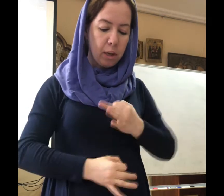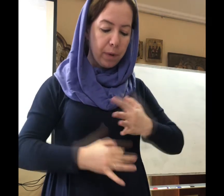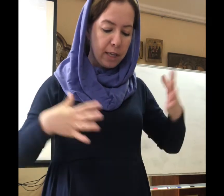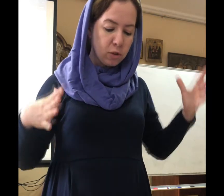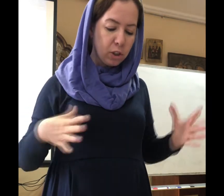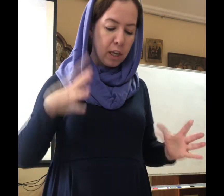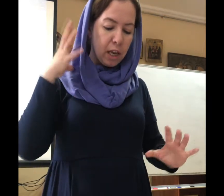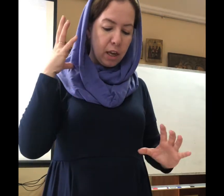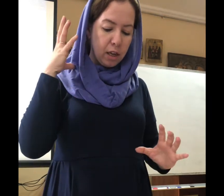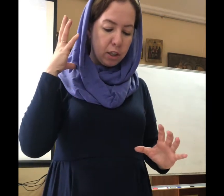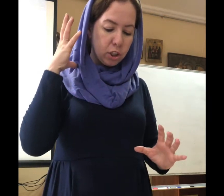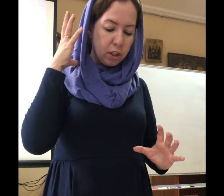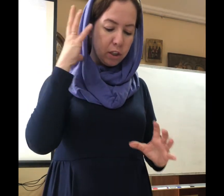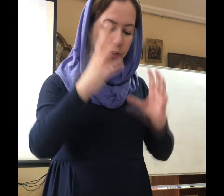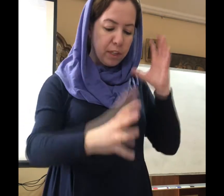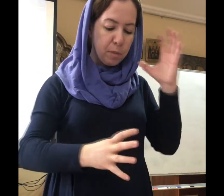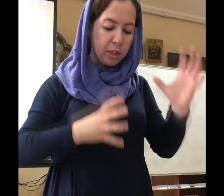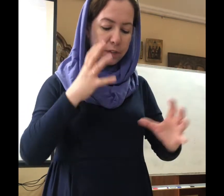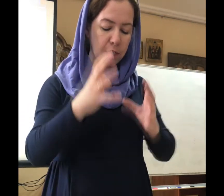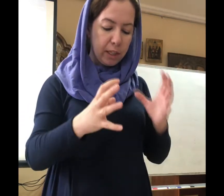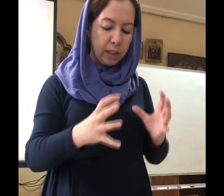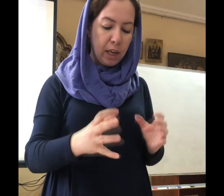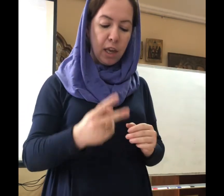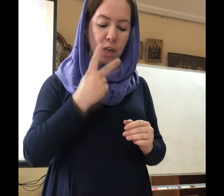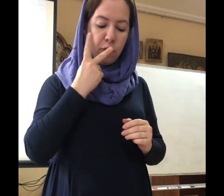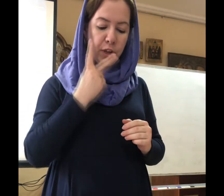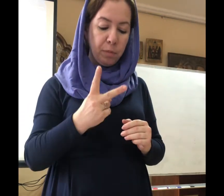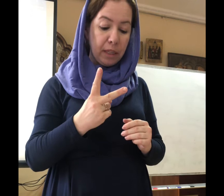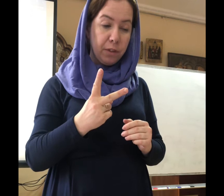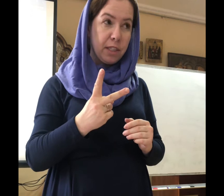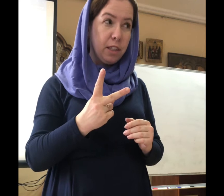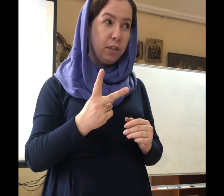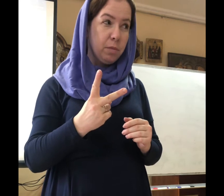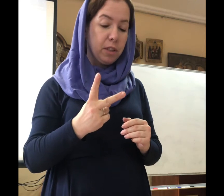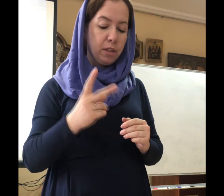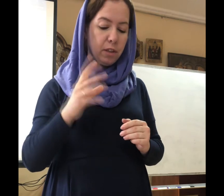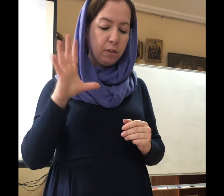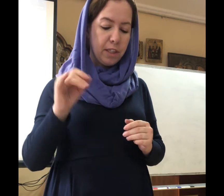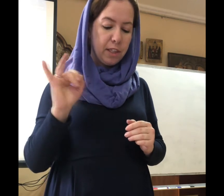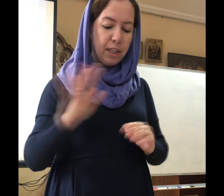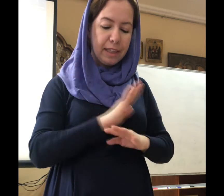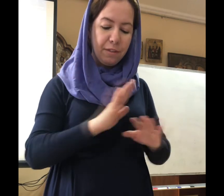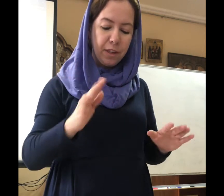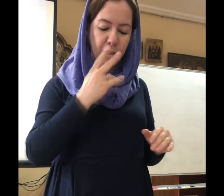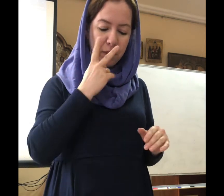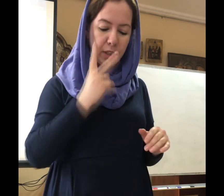допразднует же весь мир, как вселенная, видимый, весь и невидимый, весь и невидимый,